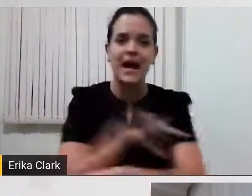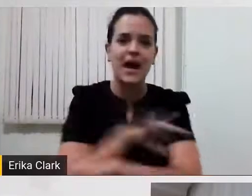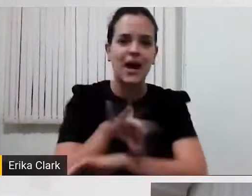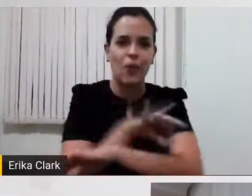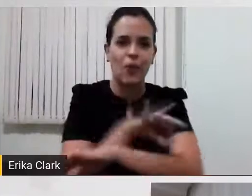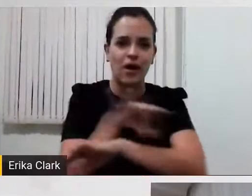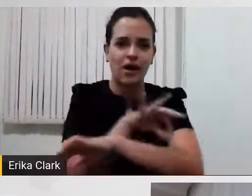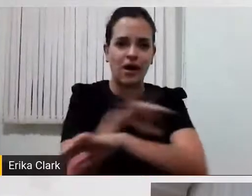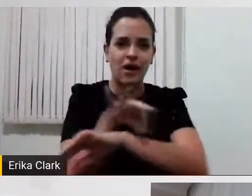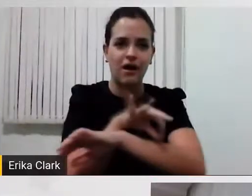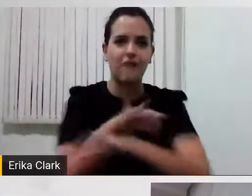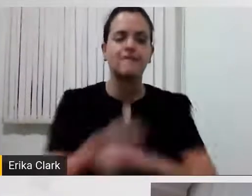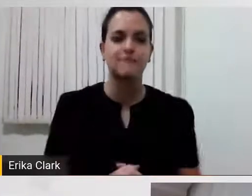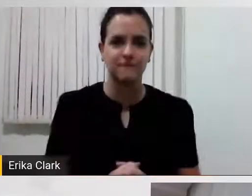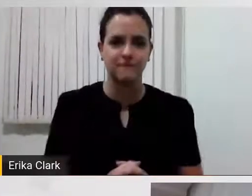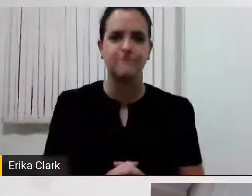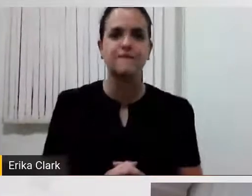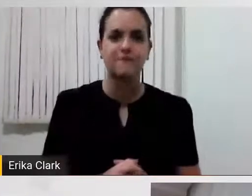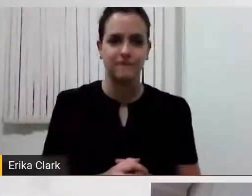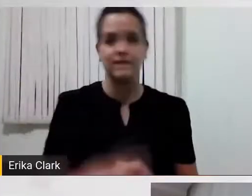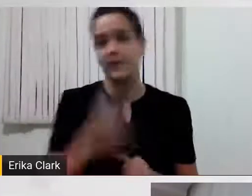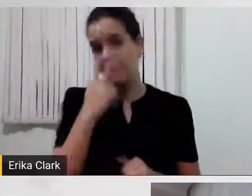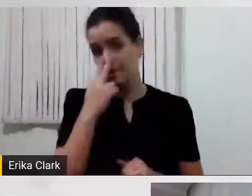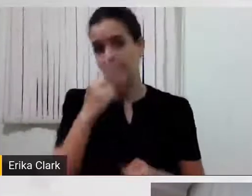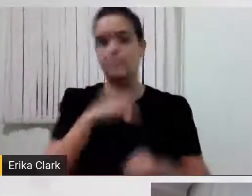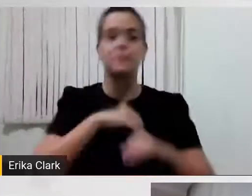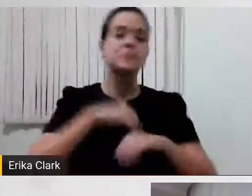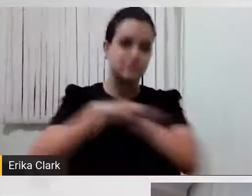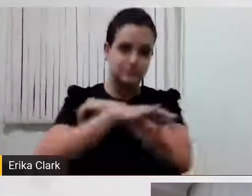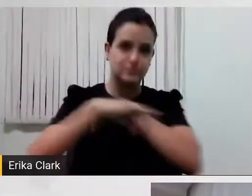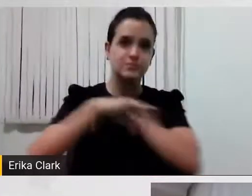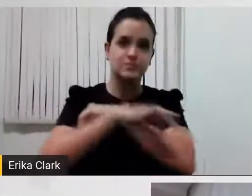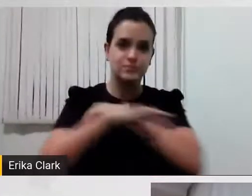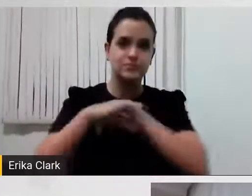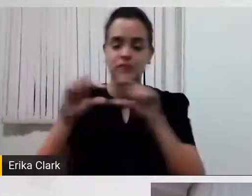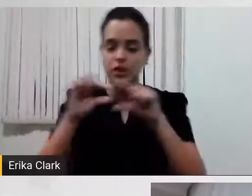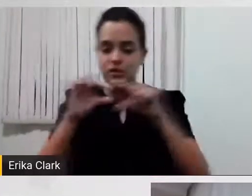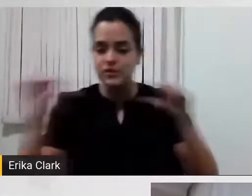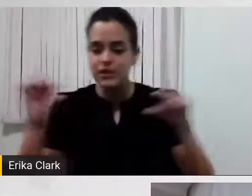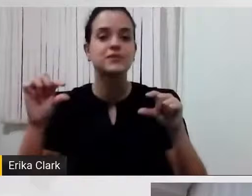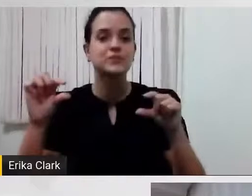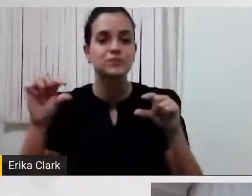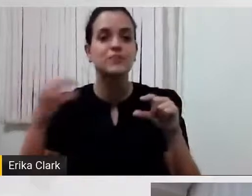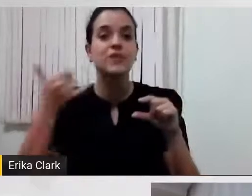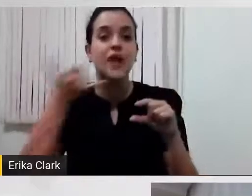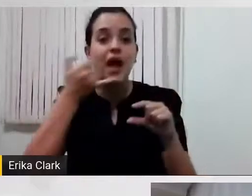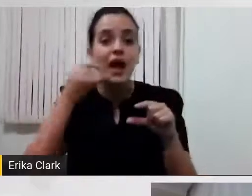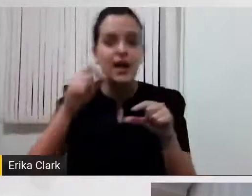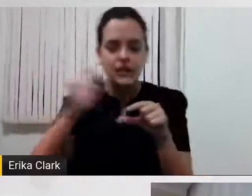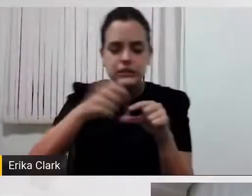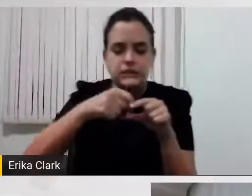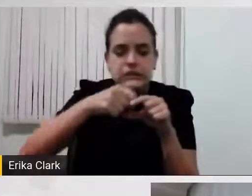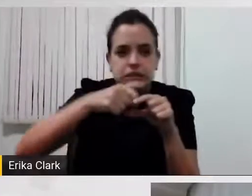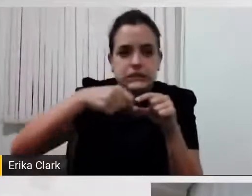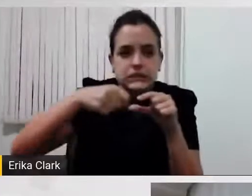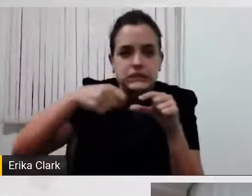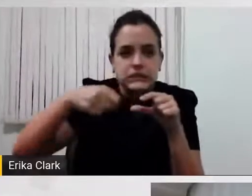Isso, essa reguinha vai o editar o espaço onde o Eduardo vai fazer a sua assinatura, dentro do papel, dentro do